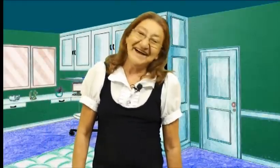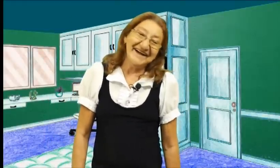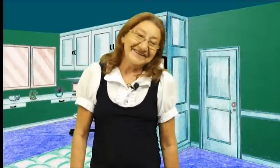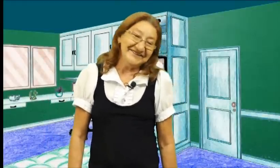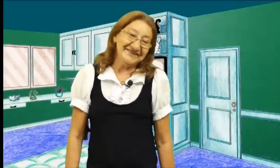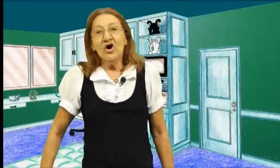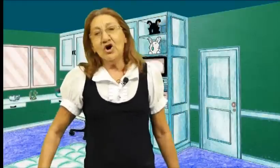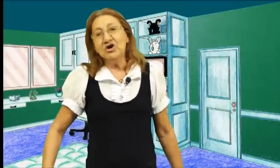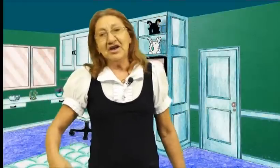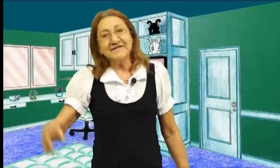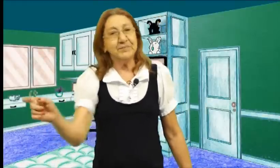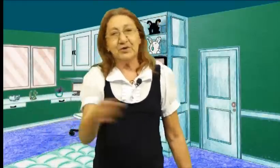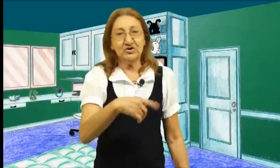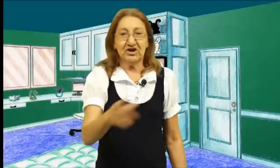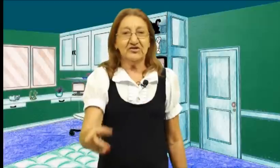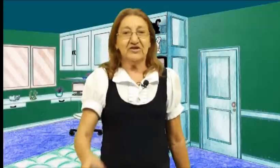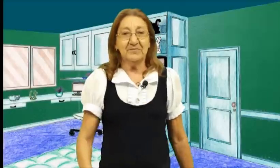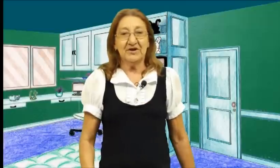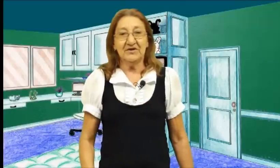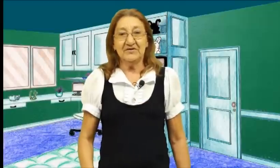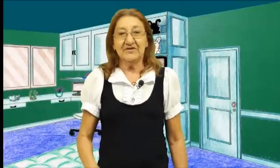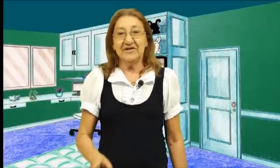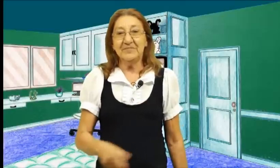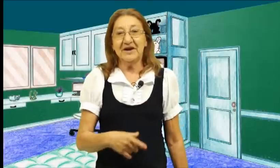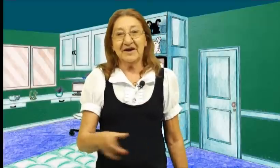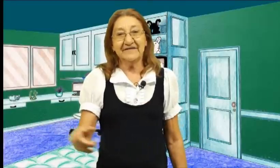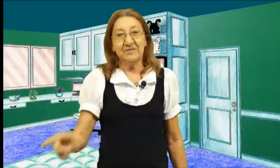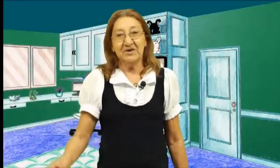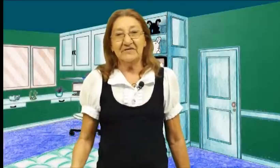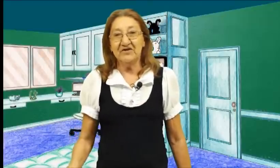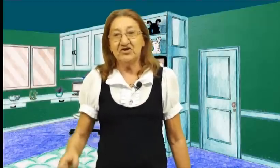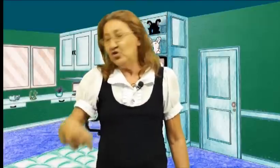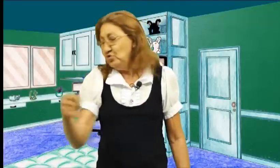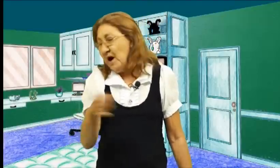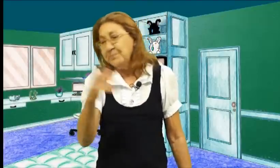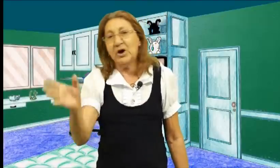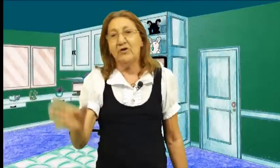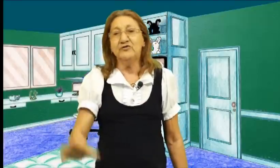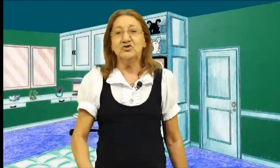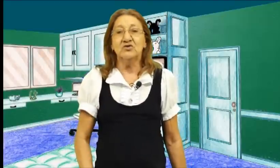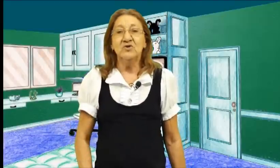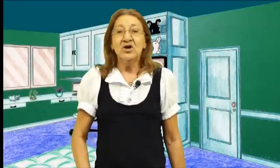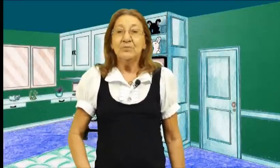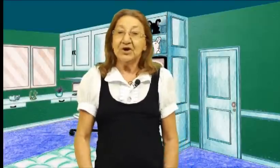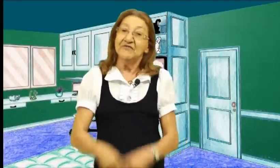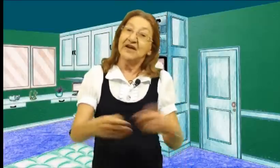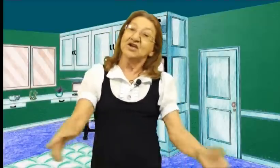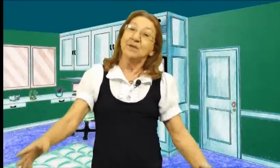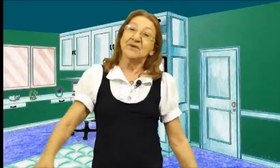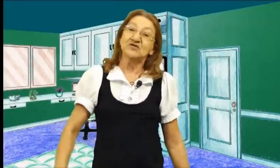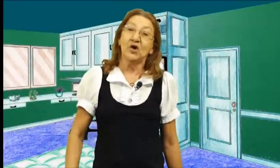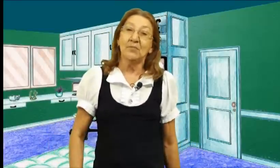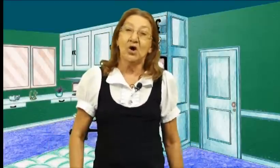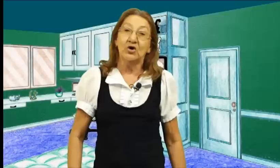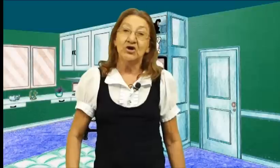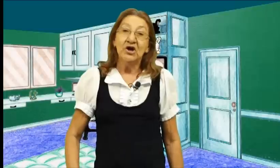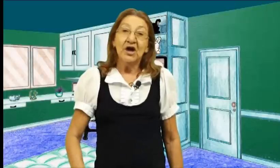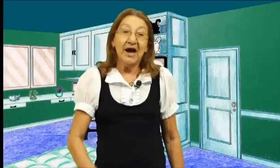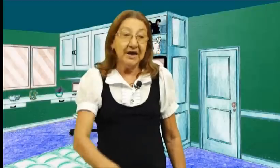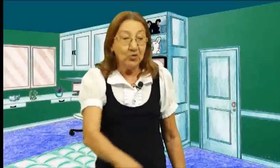Ai meu Deus Olha, esse projeto da Minha Casa Minha Vida Eu não aprovo não Porque vai que a pessoa morre Aí